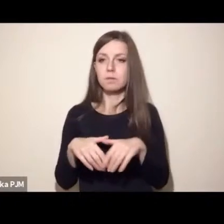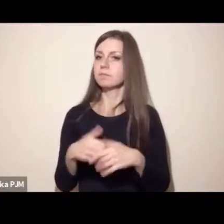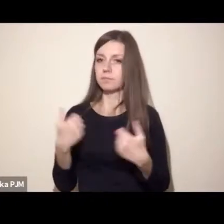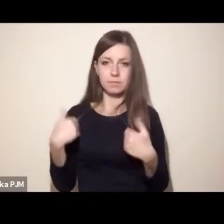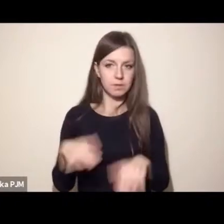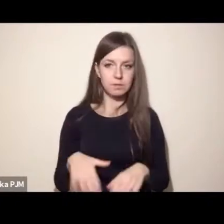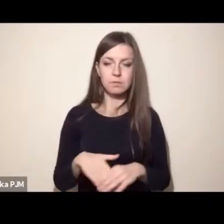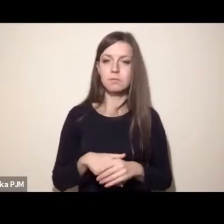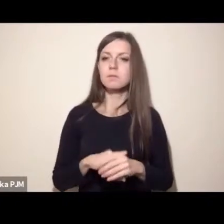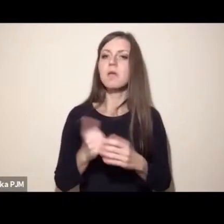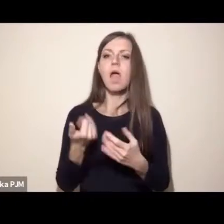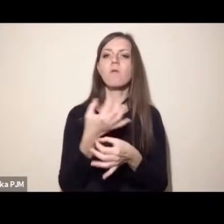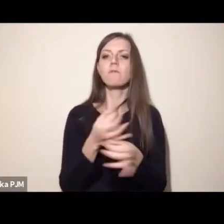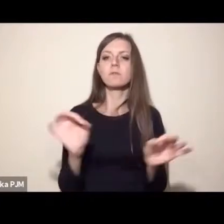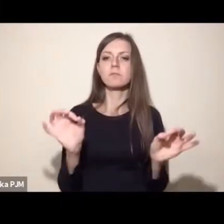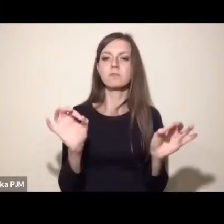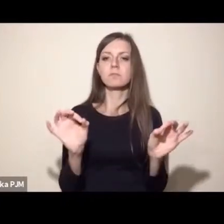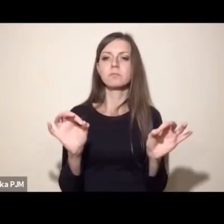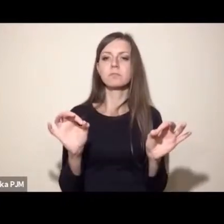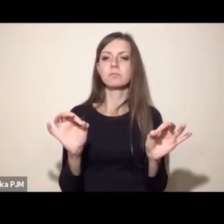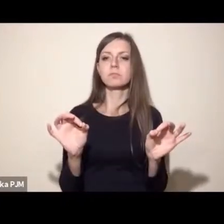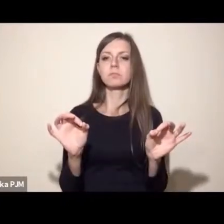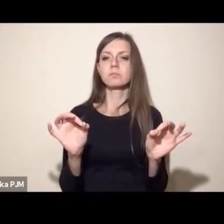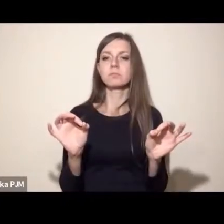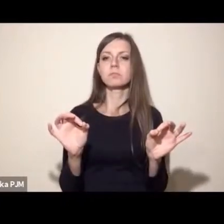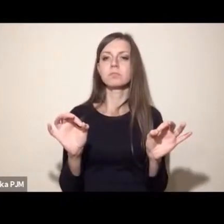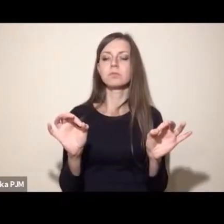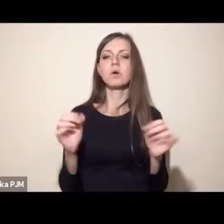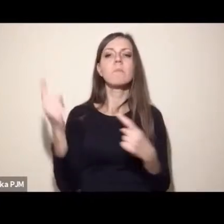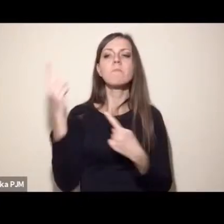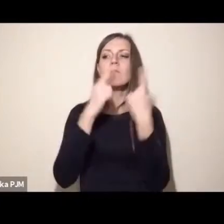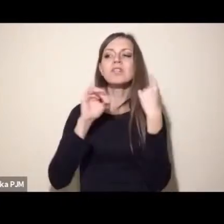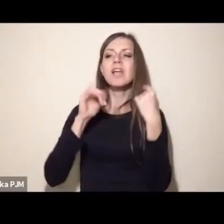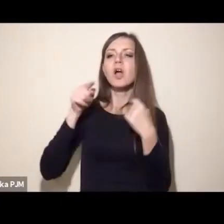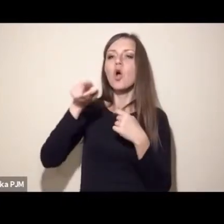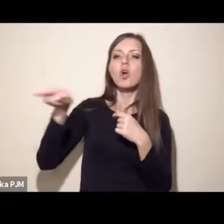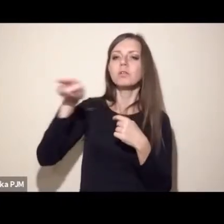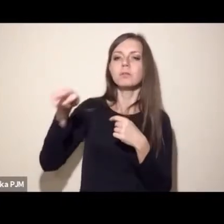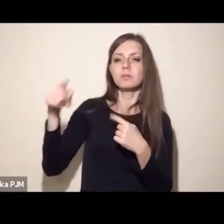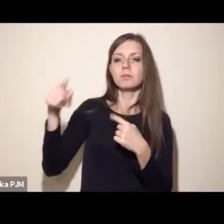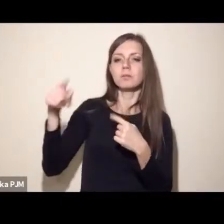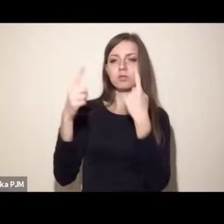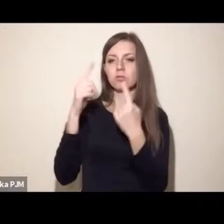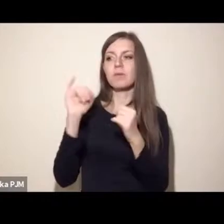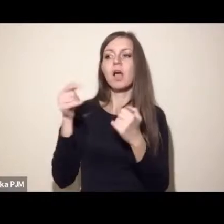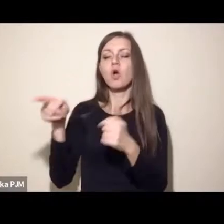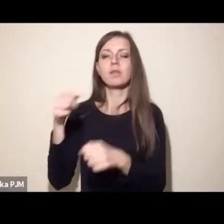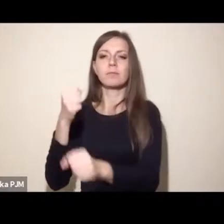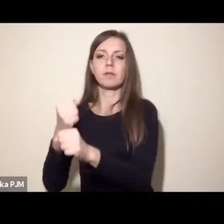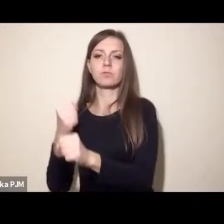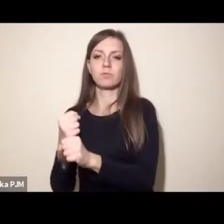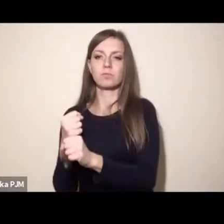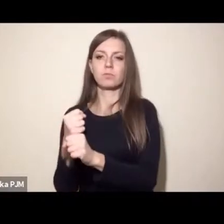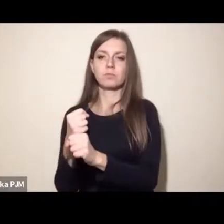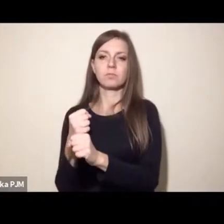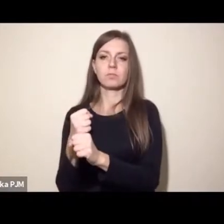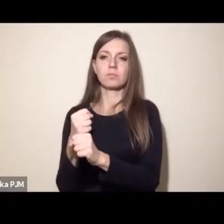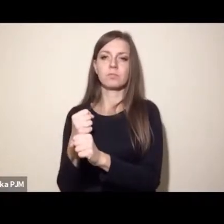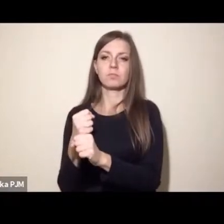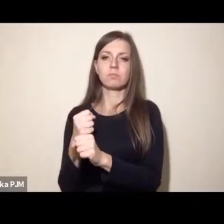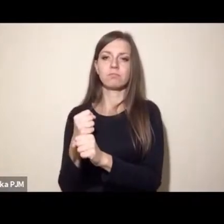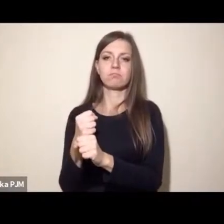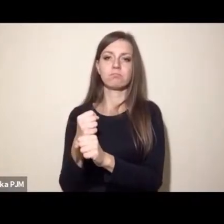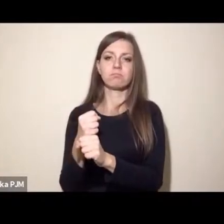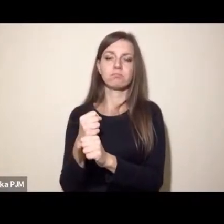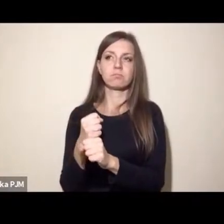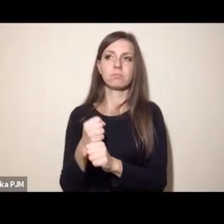Trzeba spojrzeć oczami samych hodowców, których może motywować albo zniechęcać do